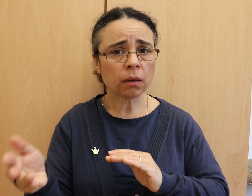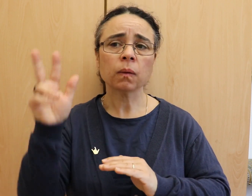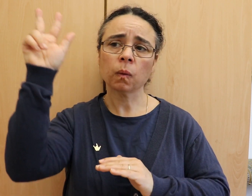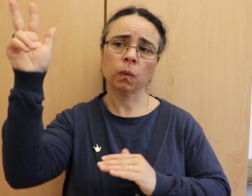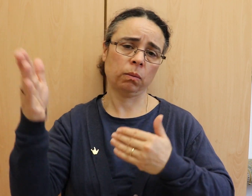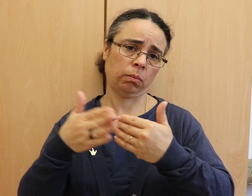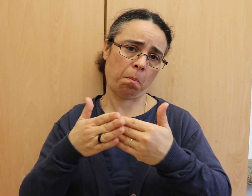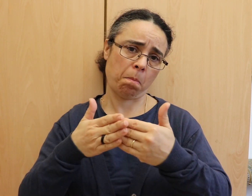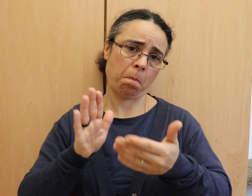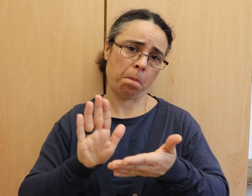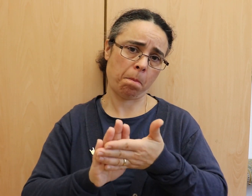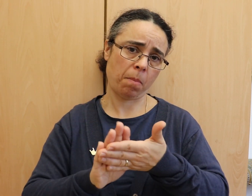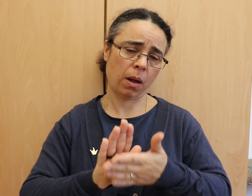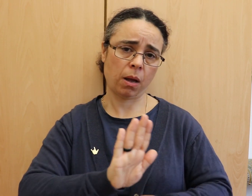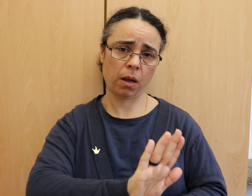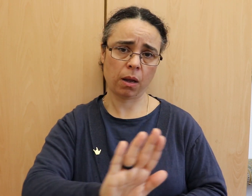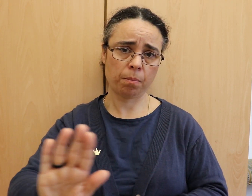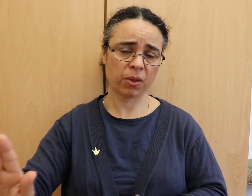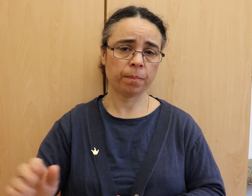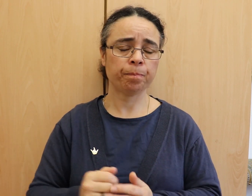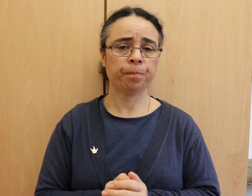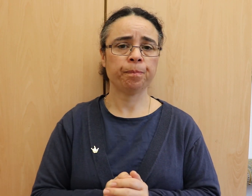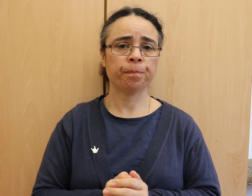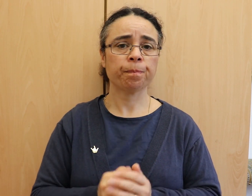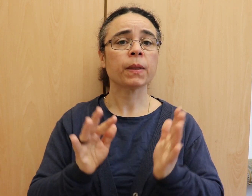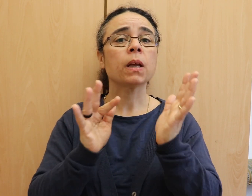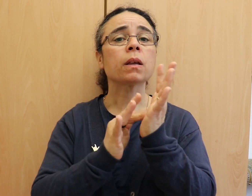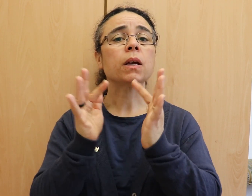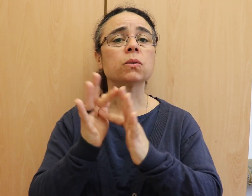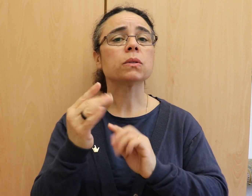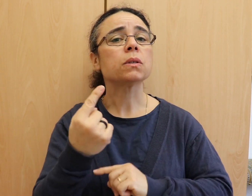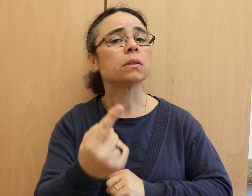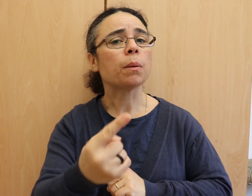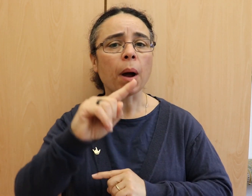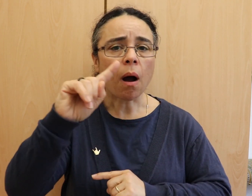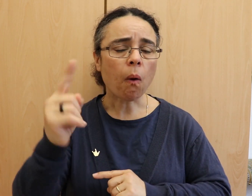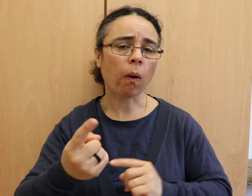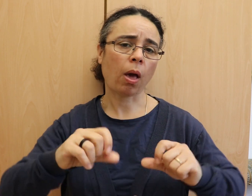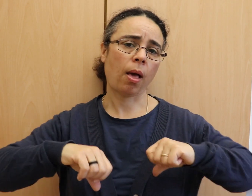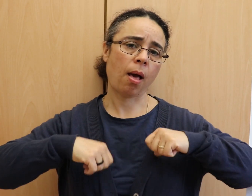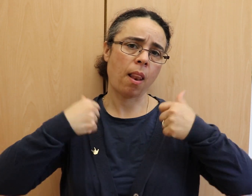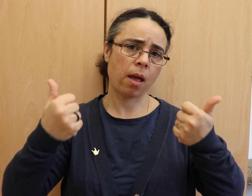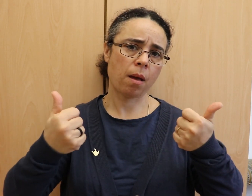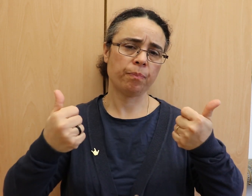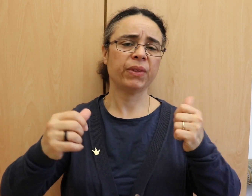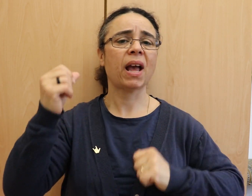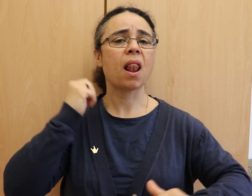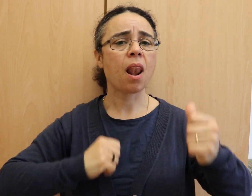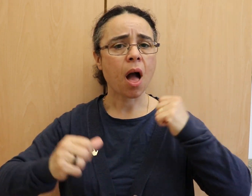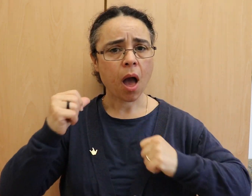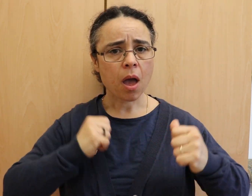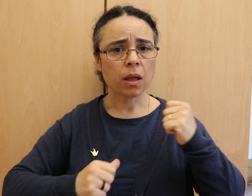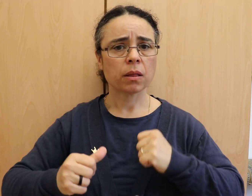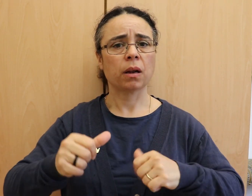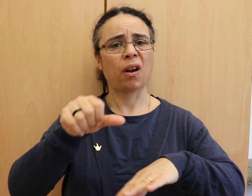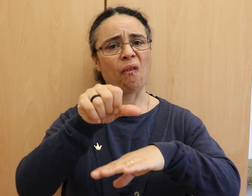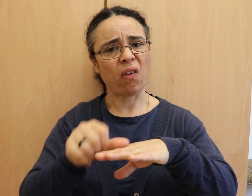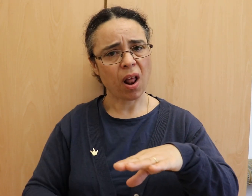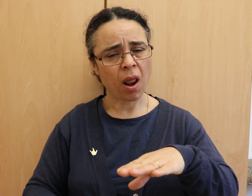Verletzlichkeit in seinem Leben, Leiden und Sterben und durch seine Auferstehung ermöglicht